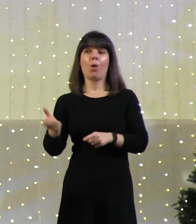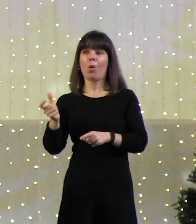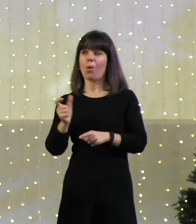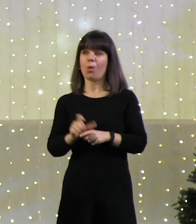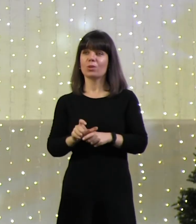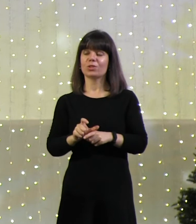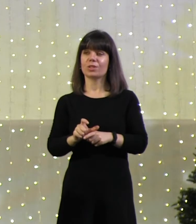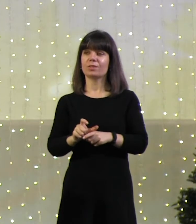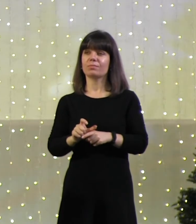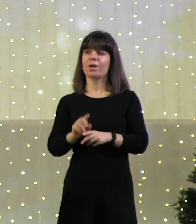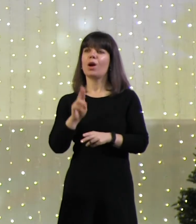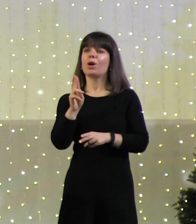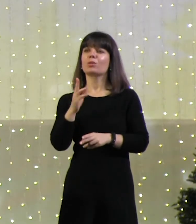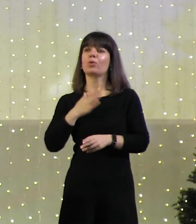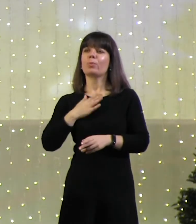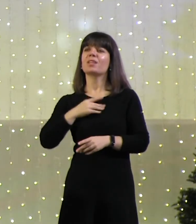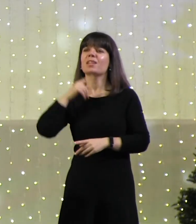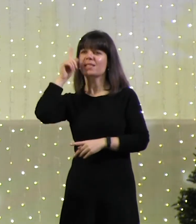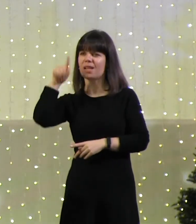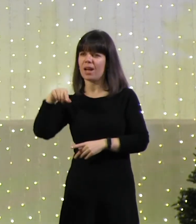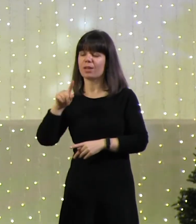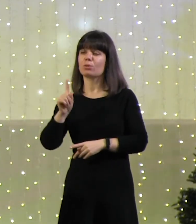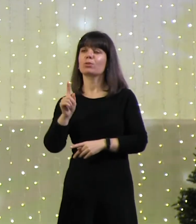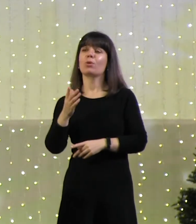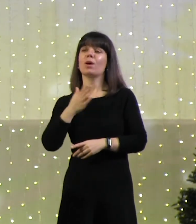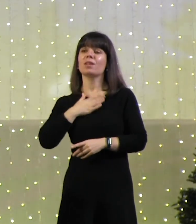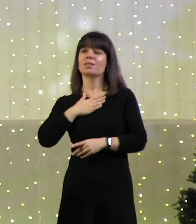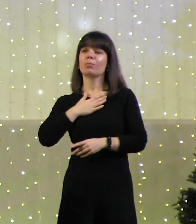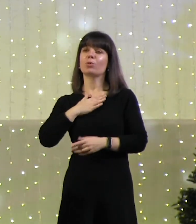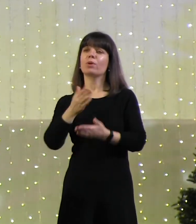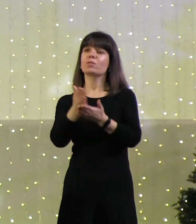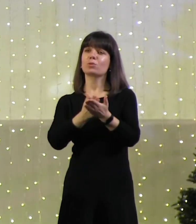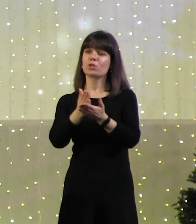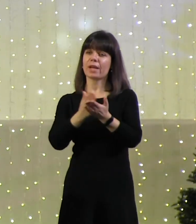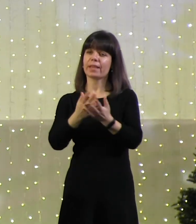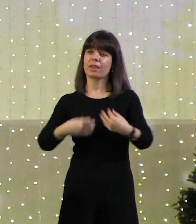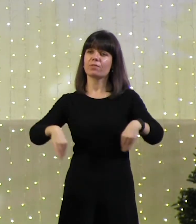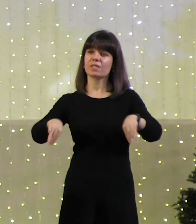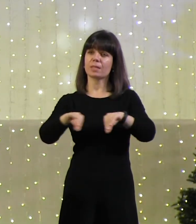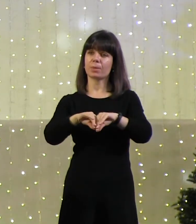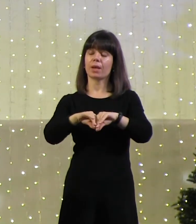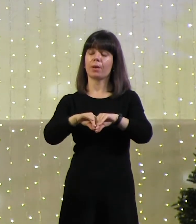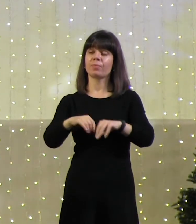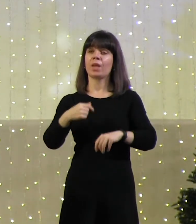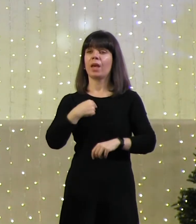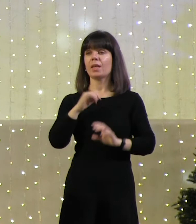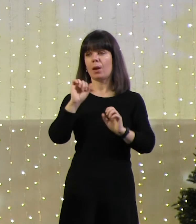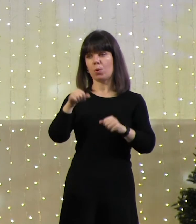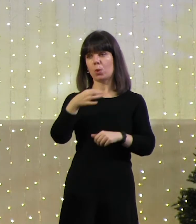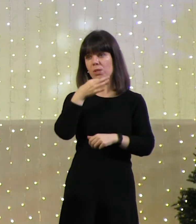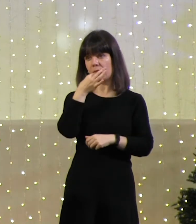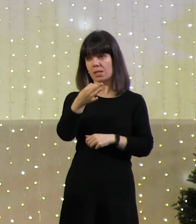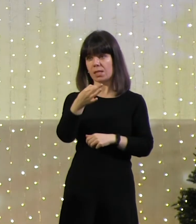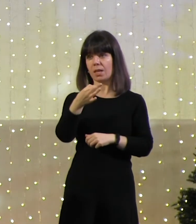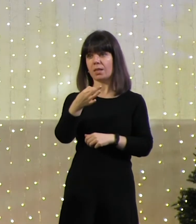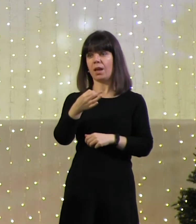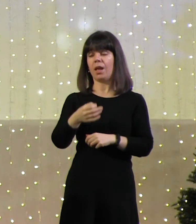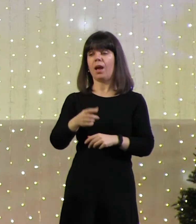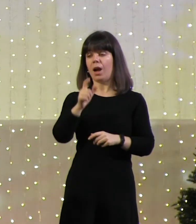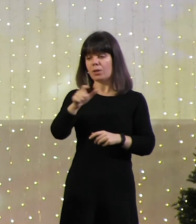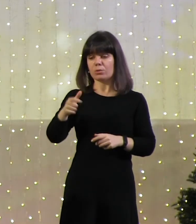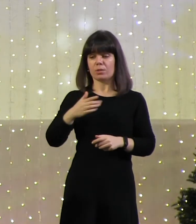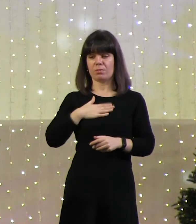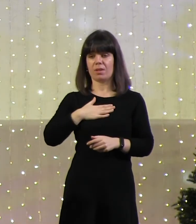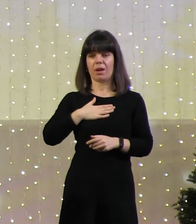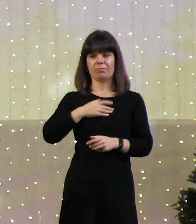очень, кто меня знает, кто со мной дружит, кто со мной в служении или в семье, я могу сказать, и люди реально неправильно меня поняли.